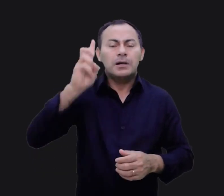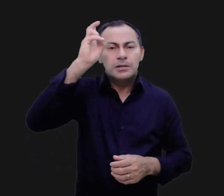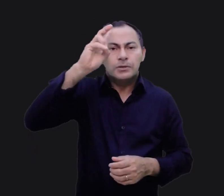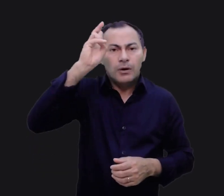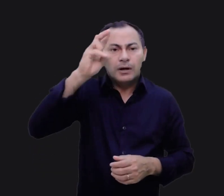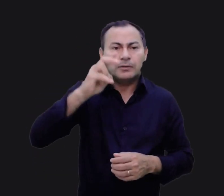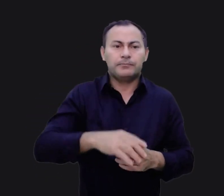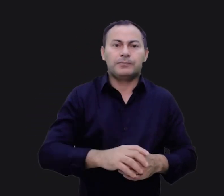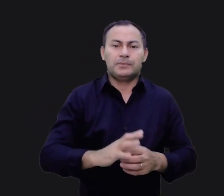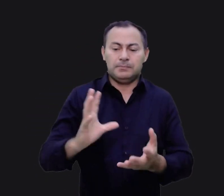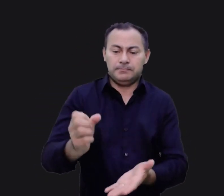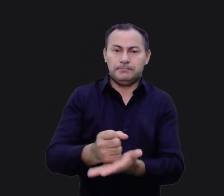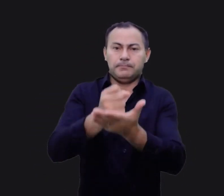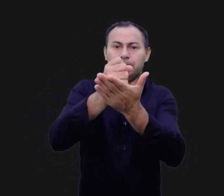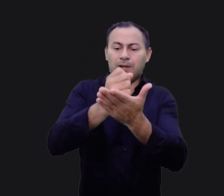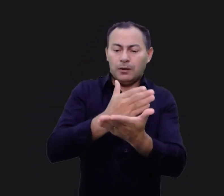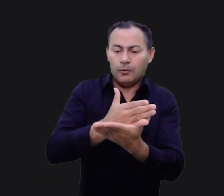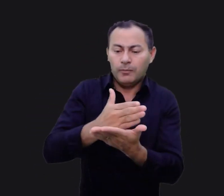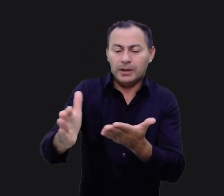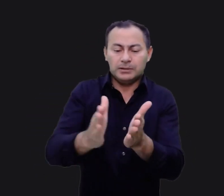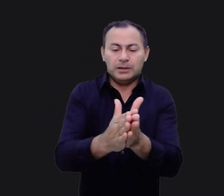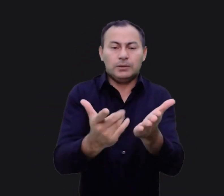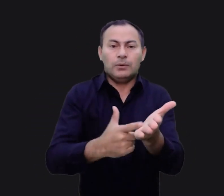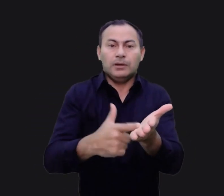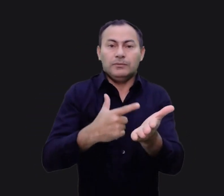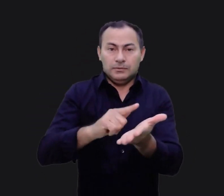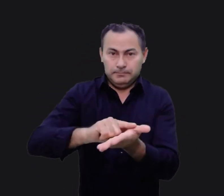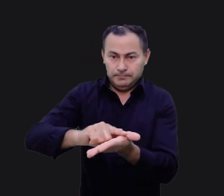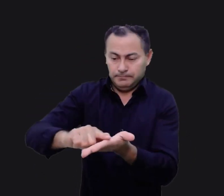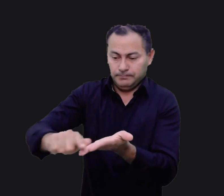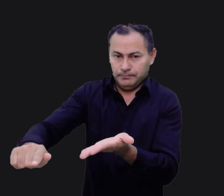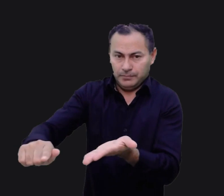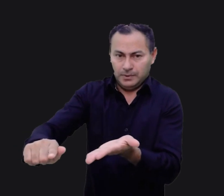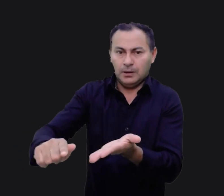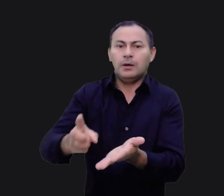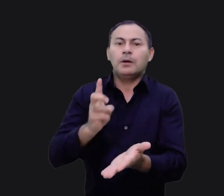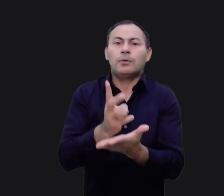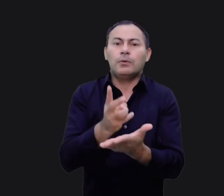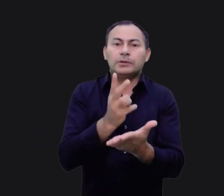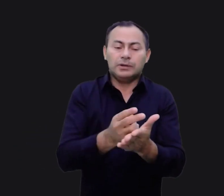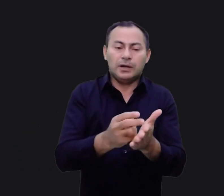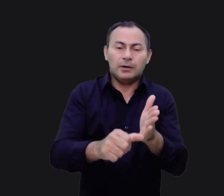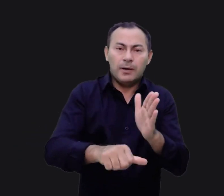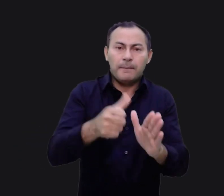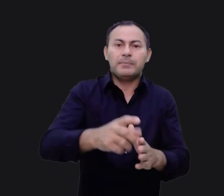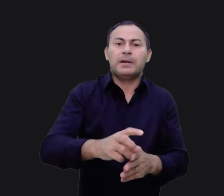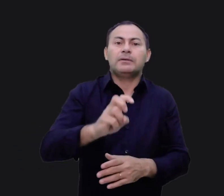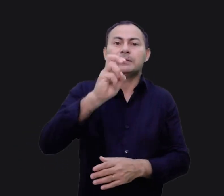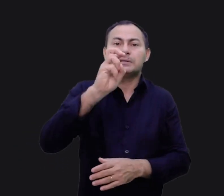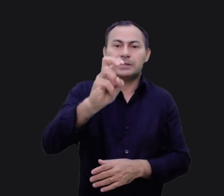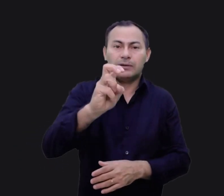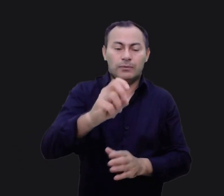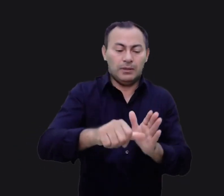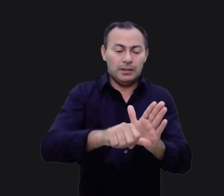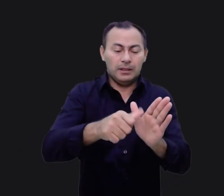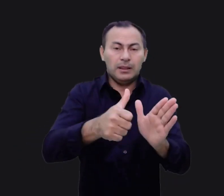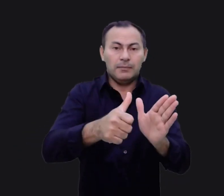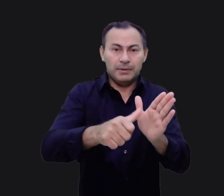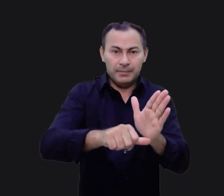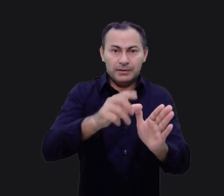alegoria sobre a salvação que começa no livro de Gênesis e continua nesses primeiros cinco livros da Bíblia,